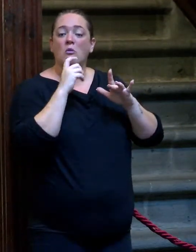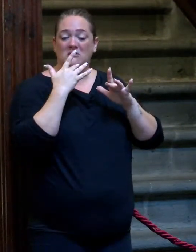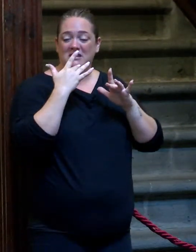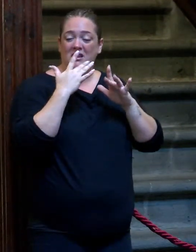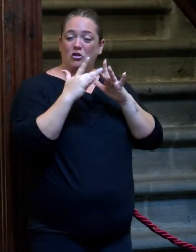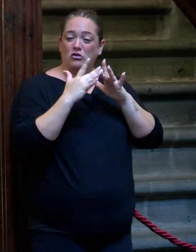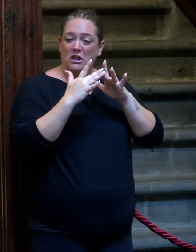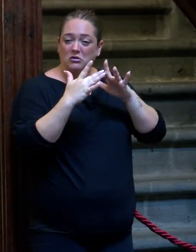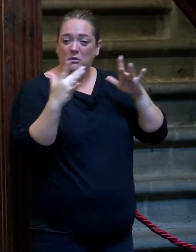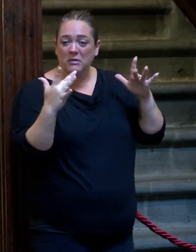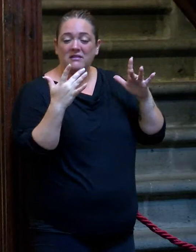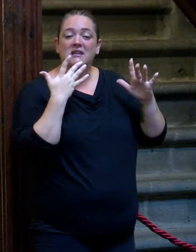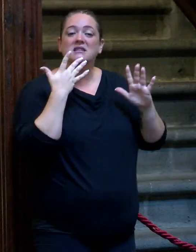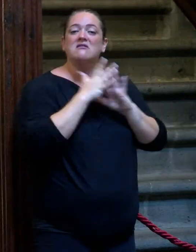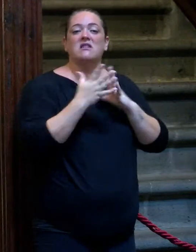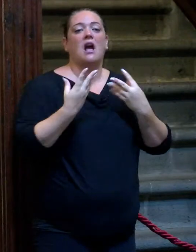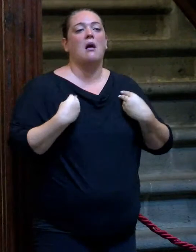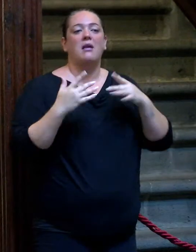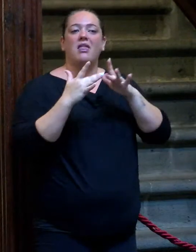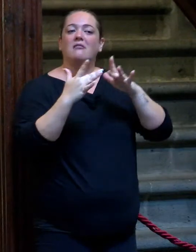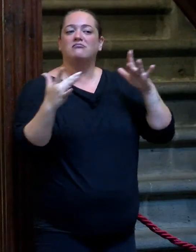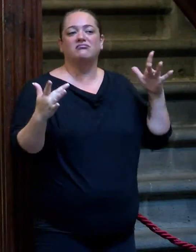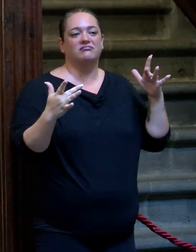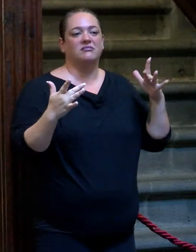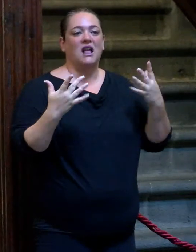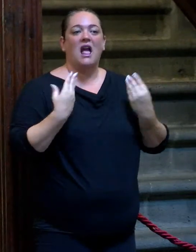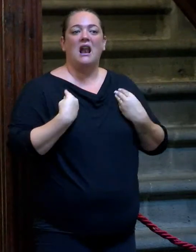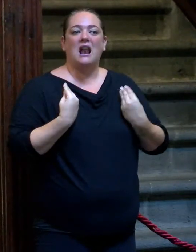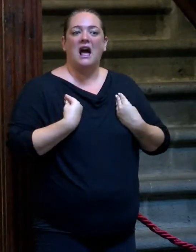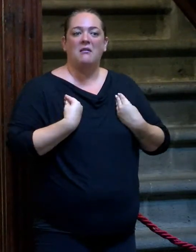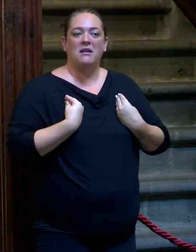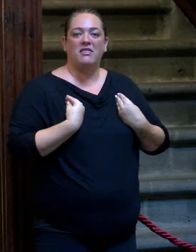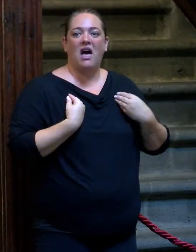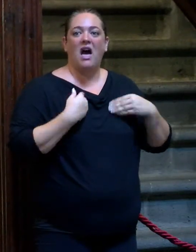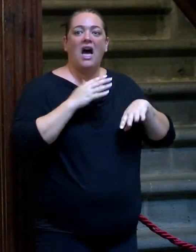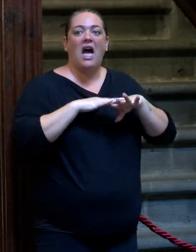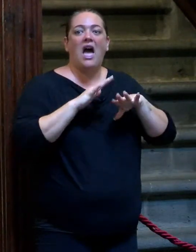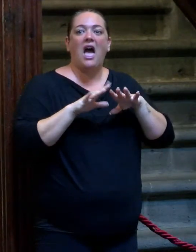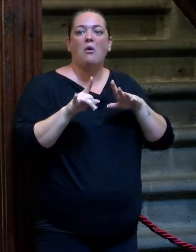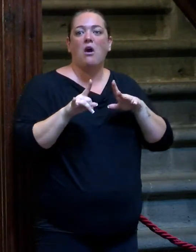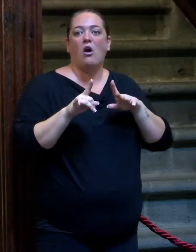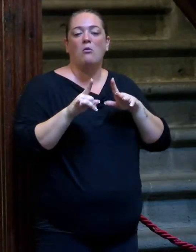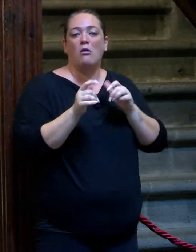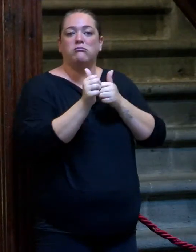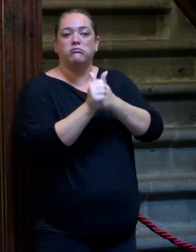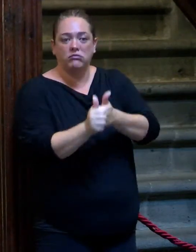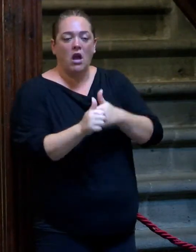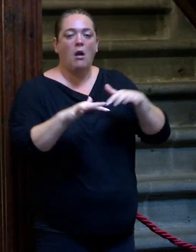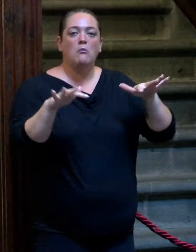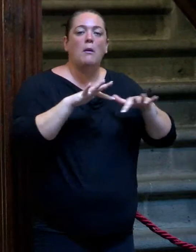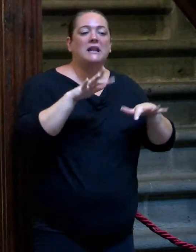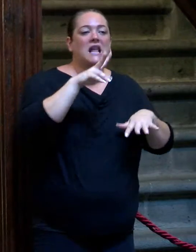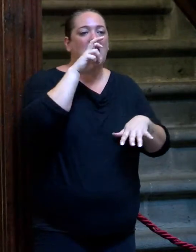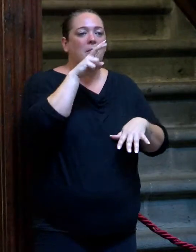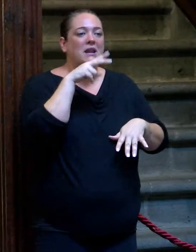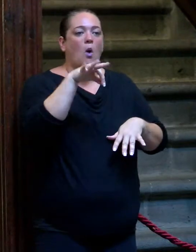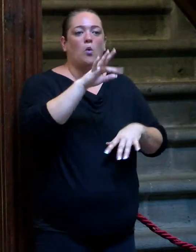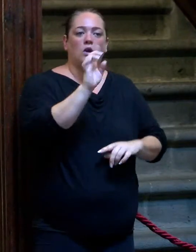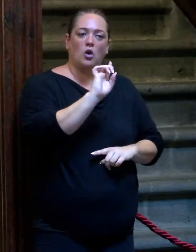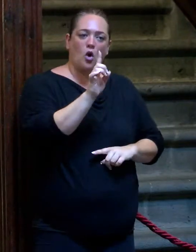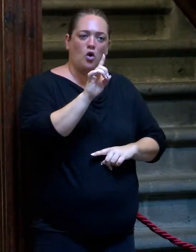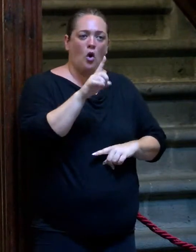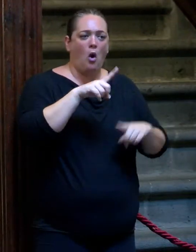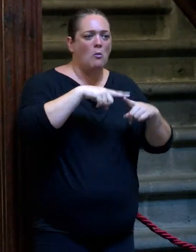gente, pierdes el contacto con la vida. La vida es un acto de militancia, no es solamente vivir, es respirar y moverte de un sitio para otro. Yo creo que,